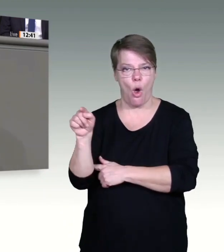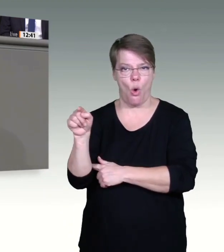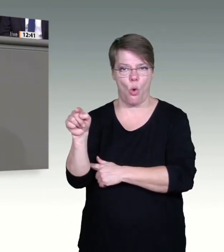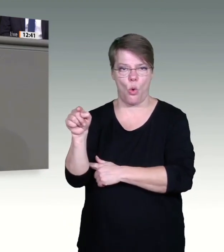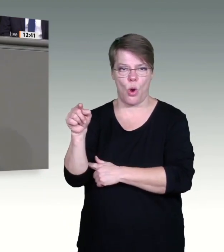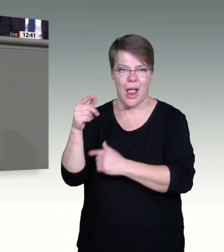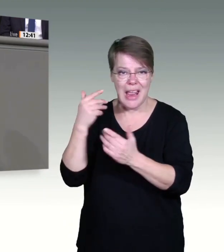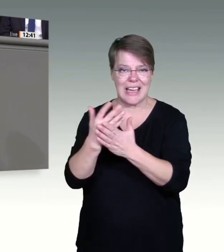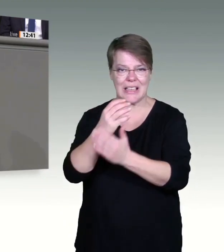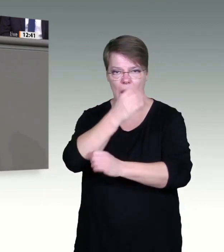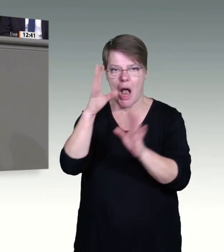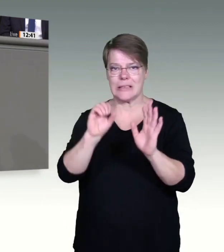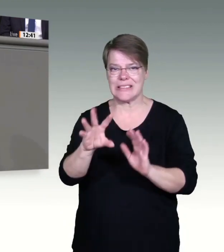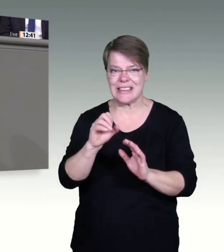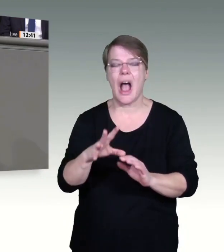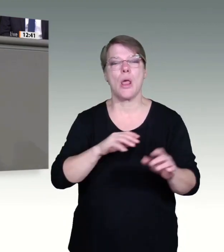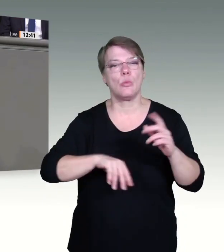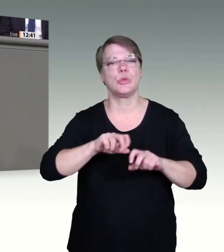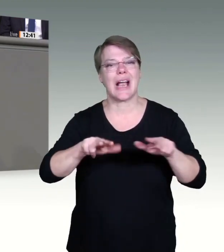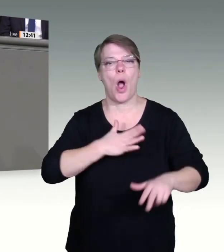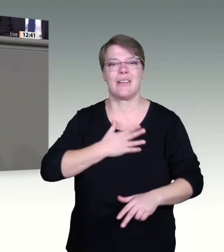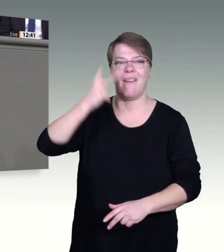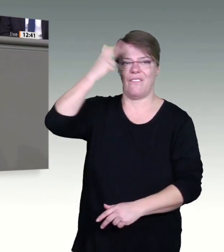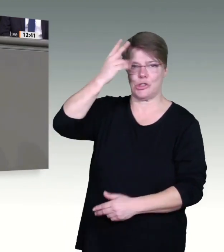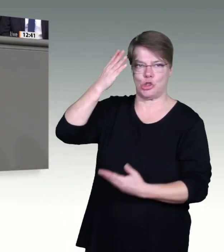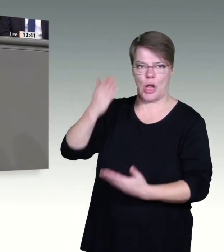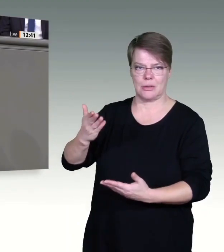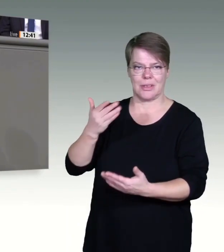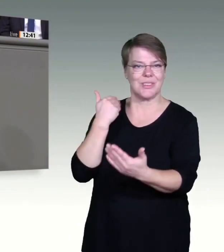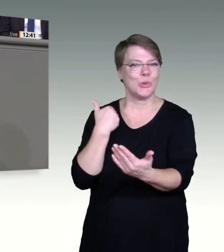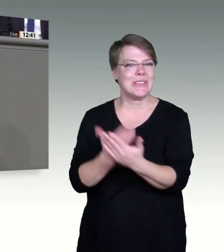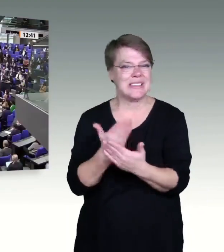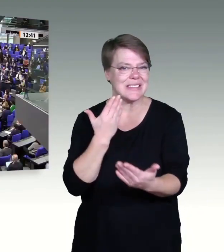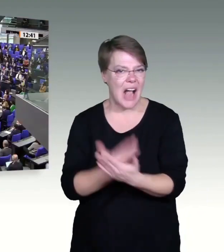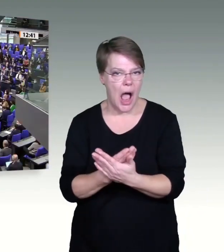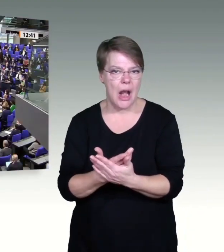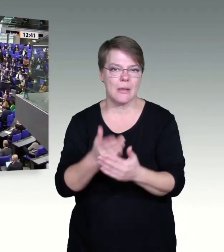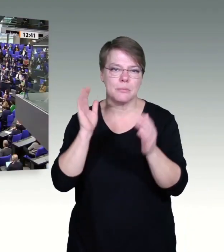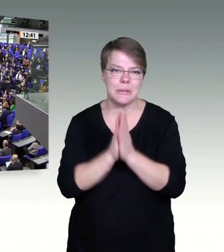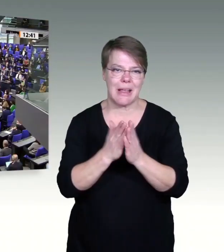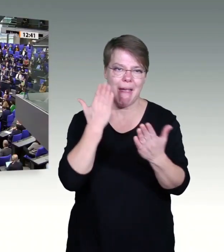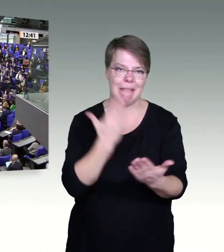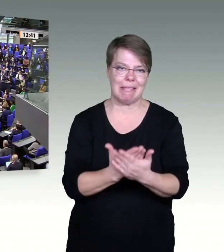ausschließlich über Impfpflichten sollten Sie auch mal über Impfrechte diskutieren. Es kann doch nicht angehen,